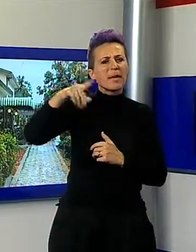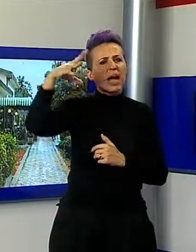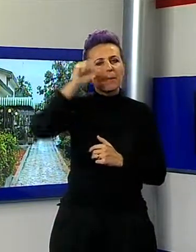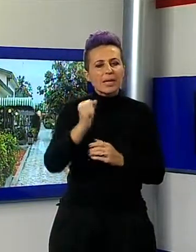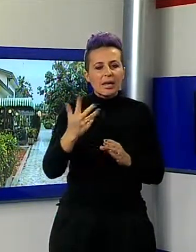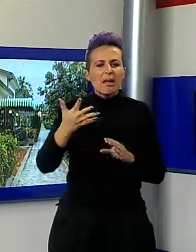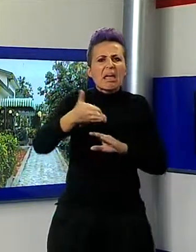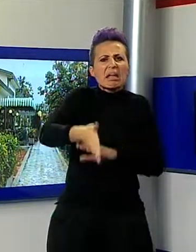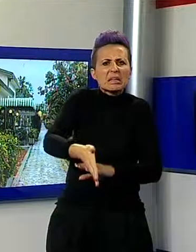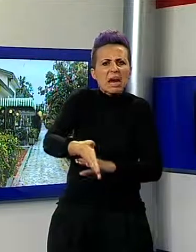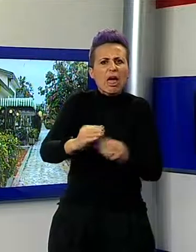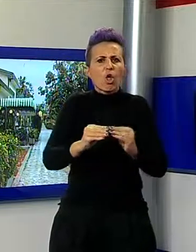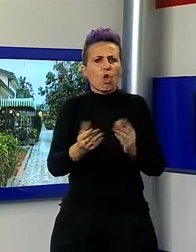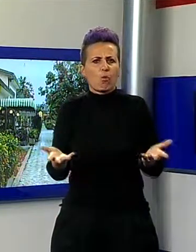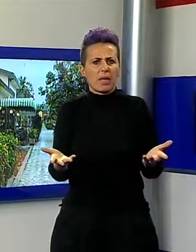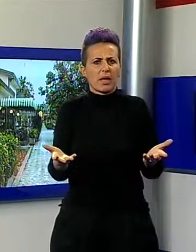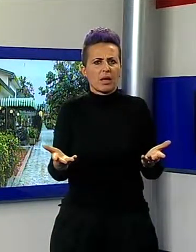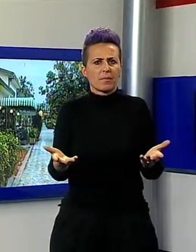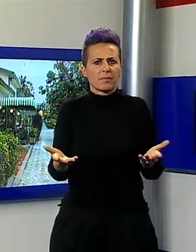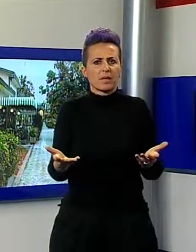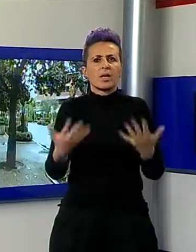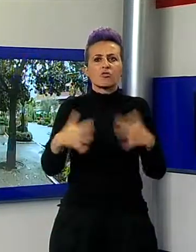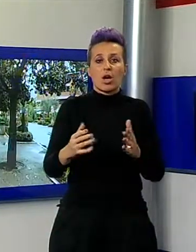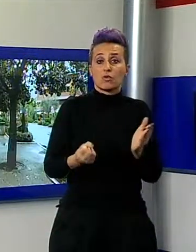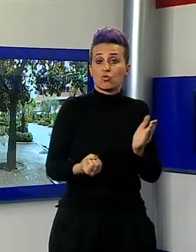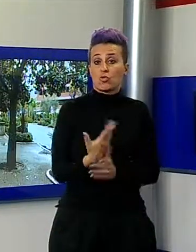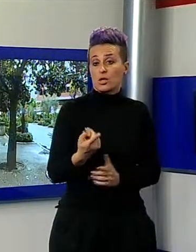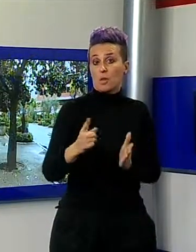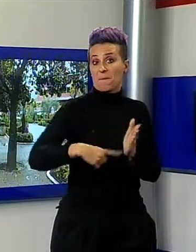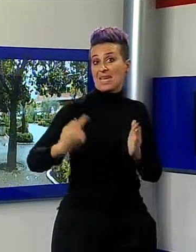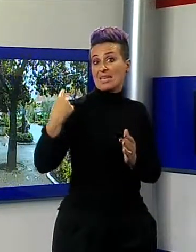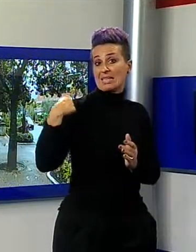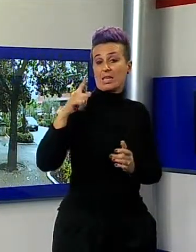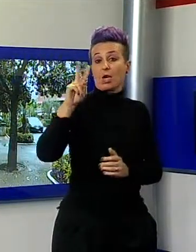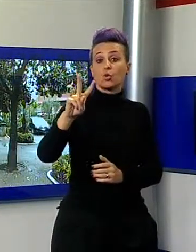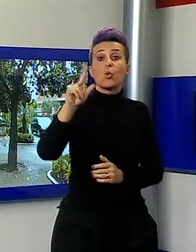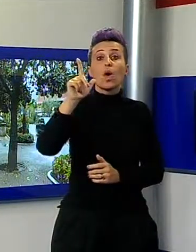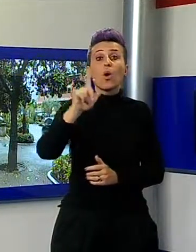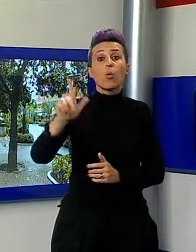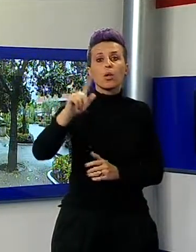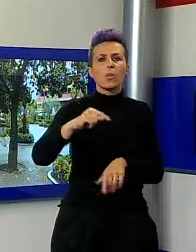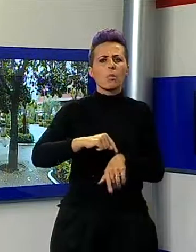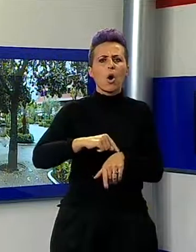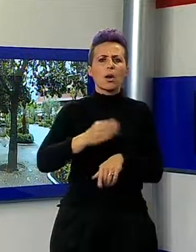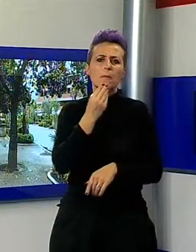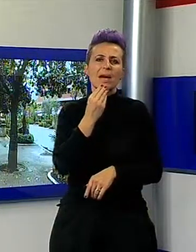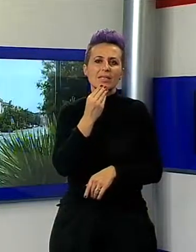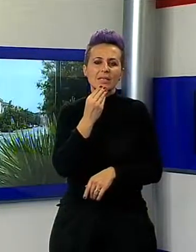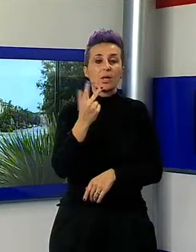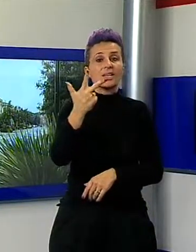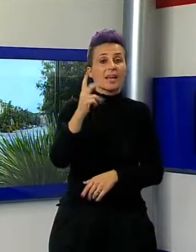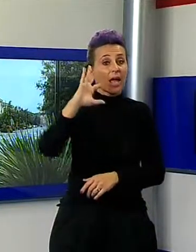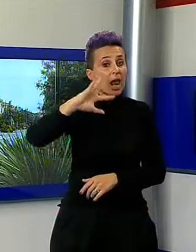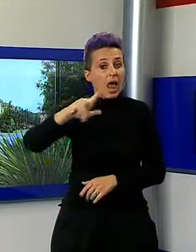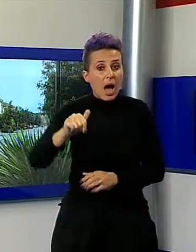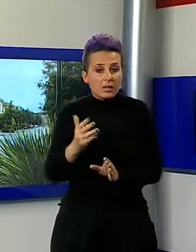Si tratta del secondo colpo in pochi mesi, il primo andato a segno. Il 2 luglio scorso, all'ora di pranzo, in tre avevano minacciato il